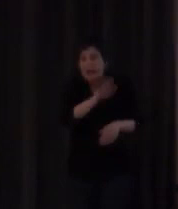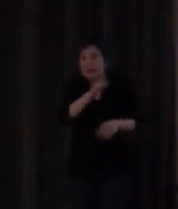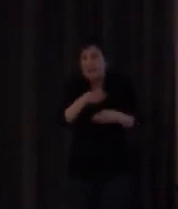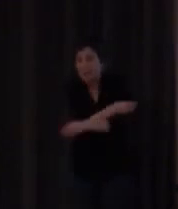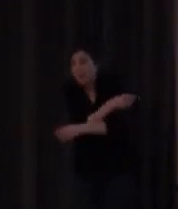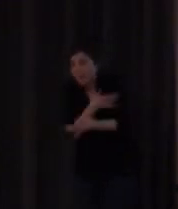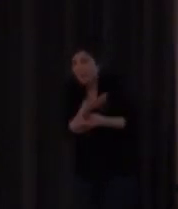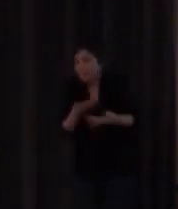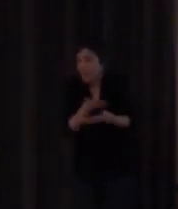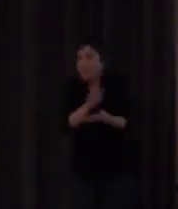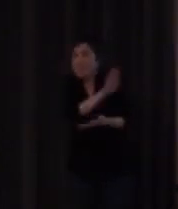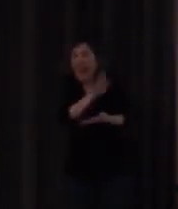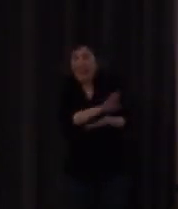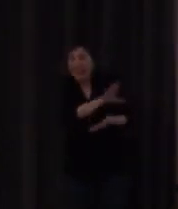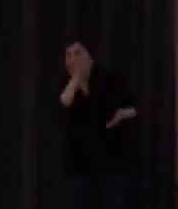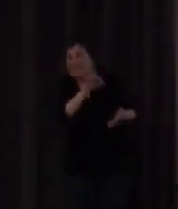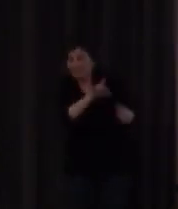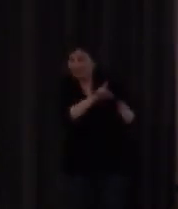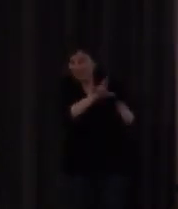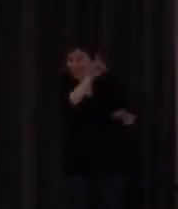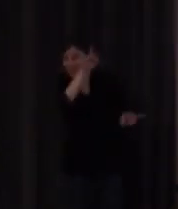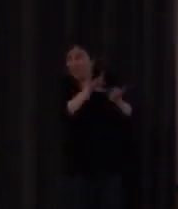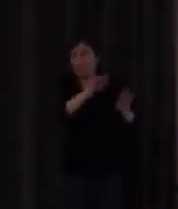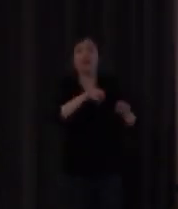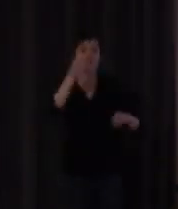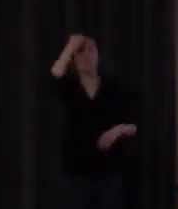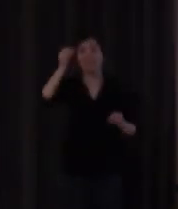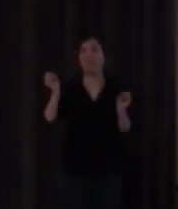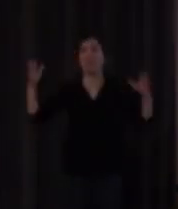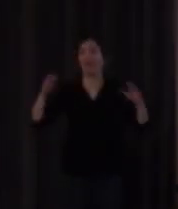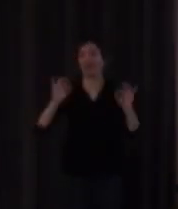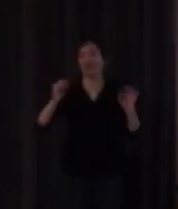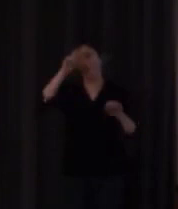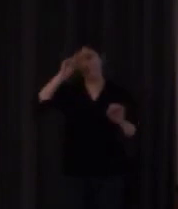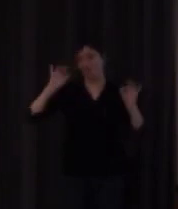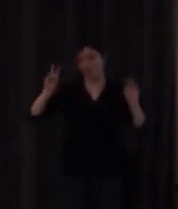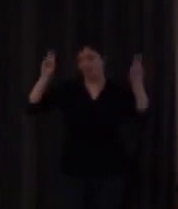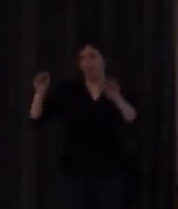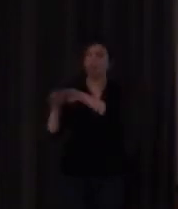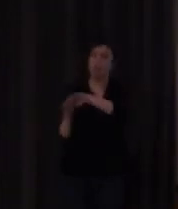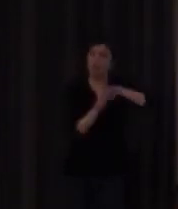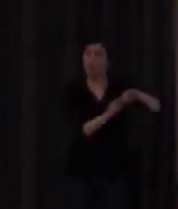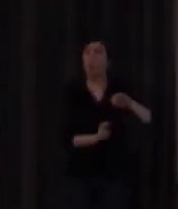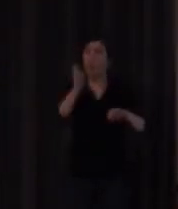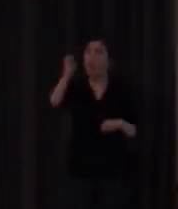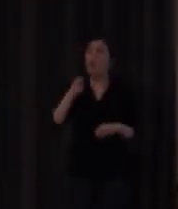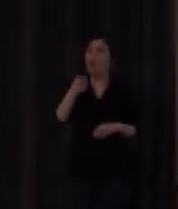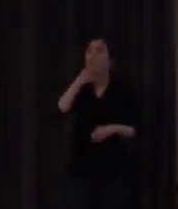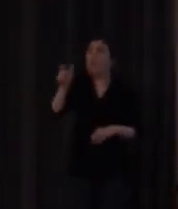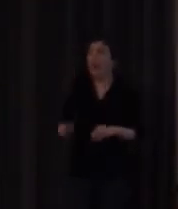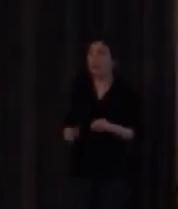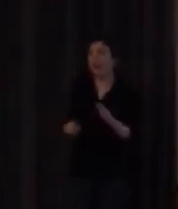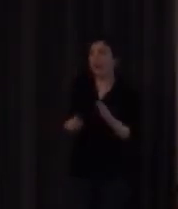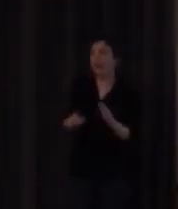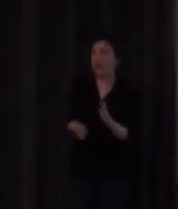ahí sale ese pensamiento mágico bien hubo otros cualquier método de carácter realizador como la palabra complementada